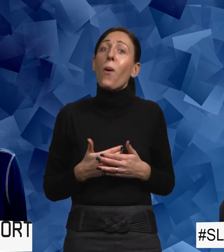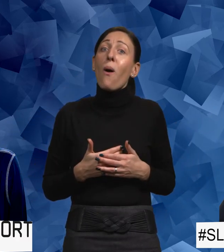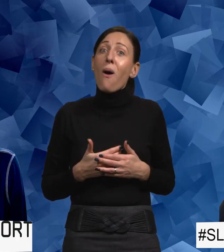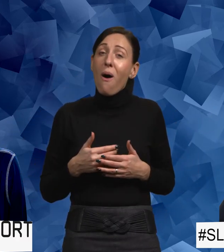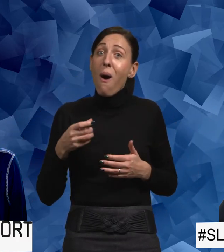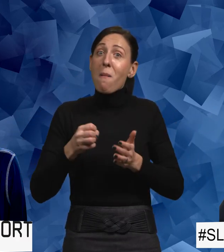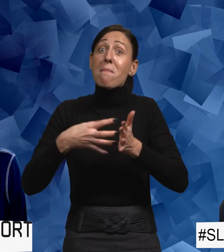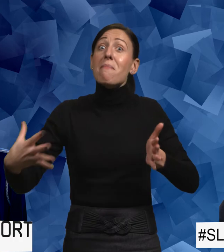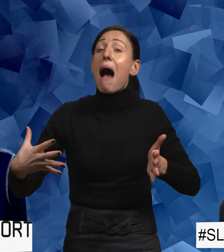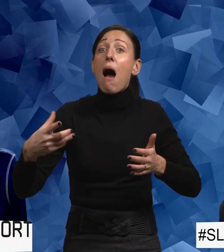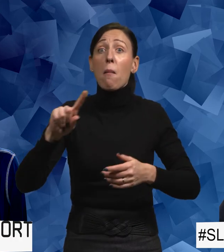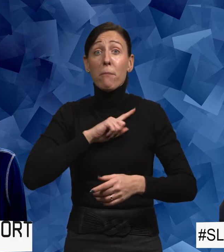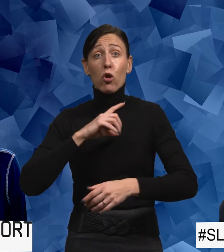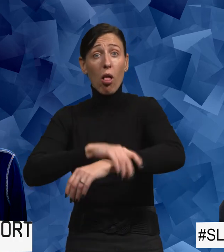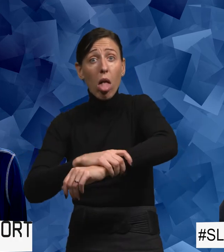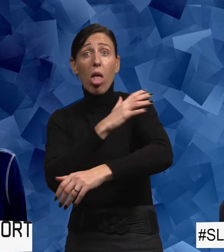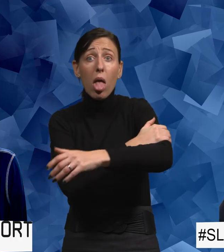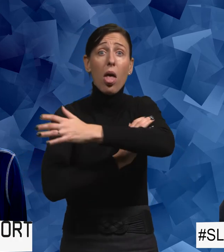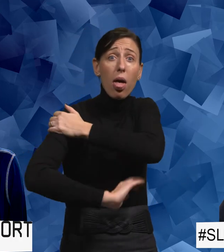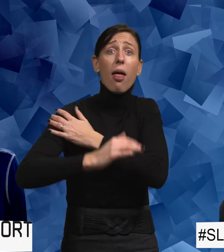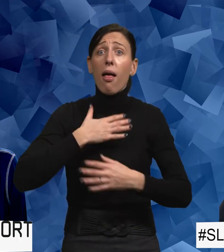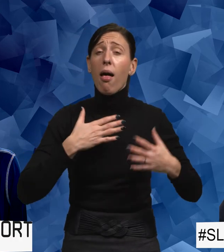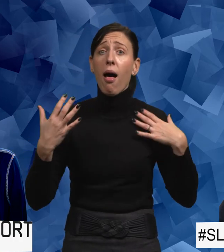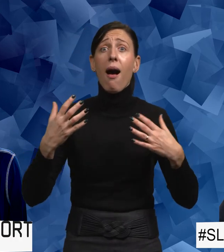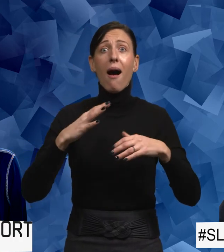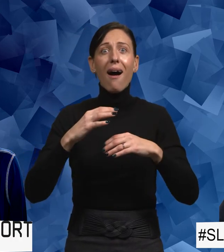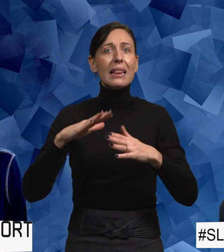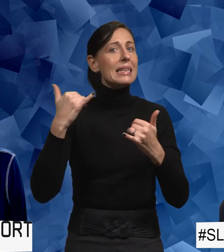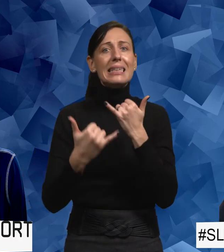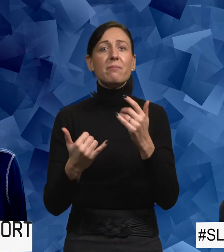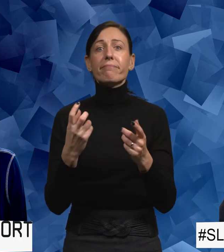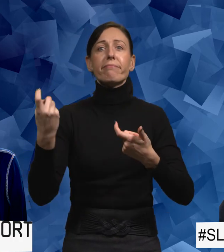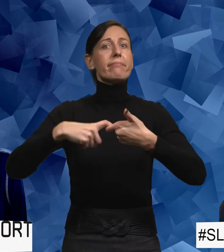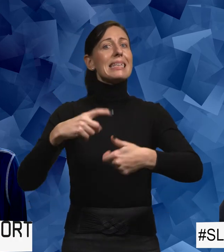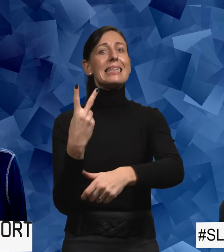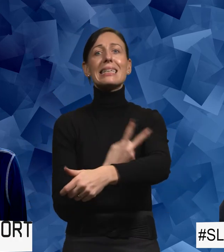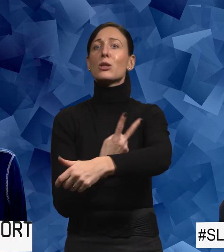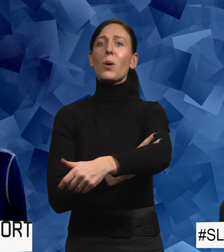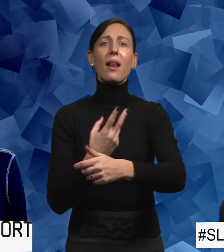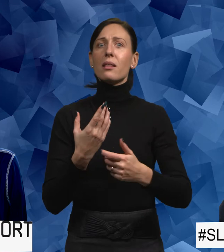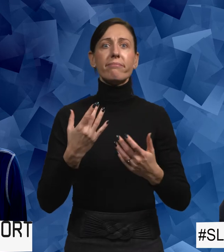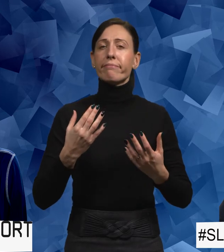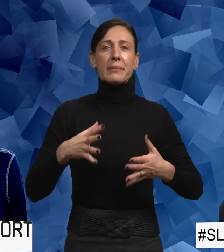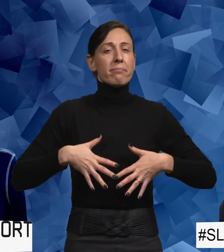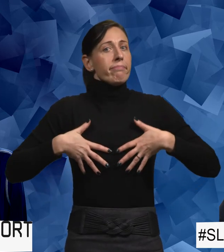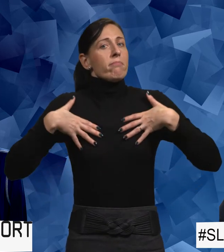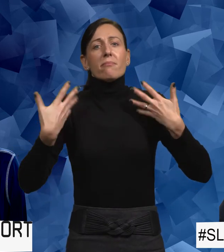kan göra att du har svårt att helt enkelt njutna av någon smekningar. För det där är liksom så invant. Det är